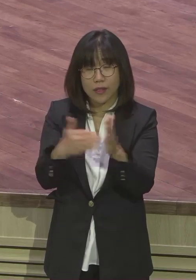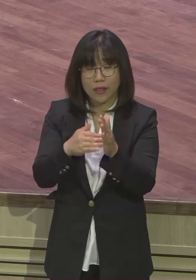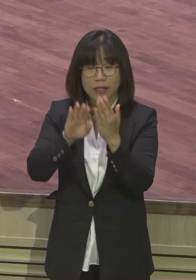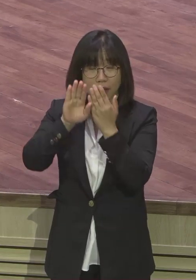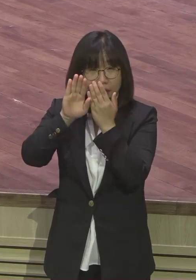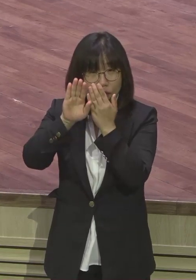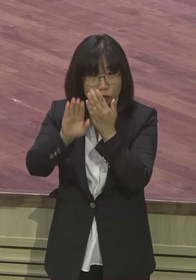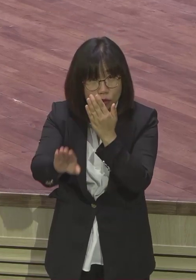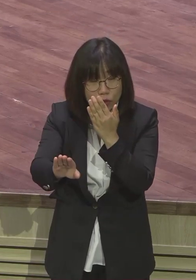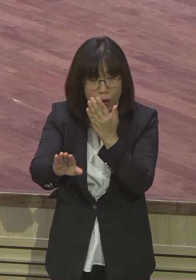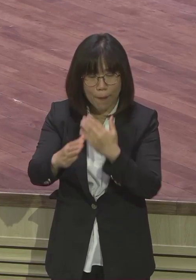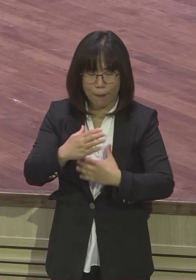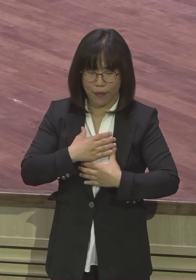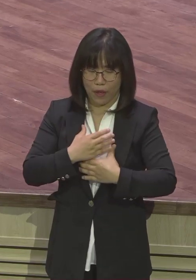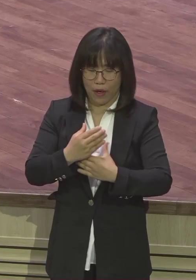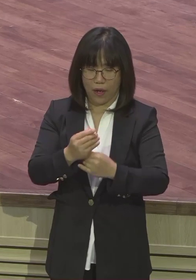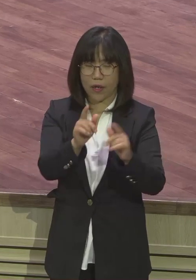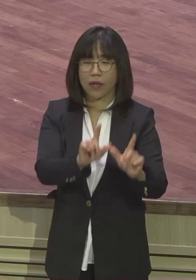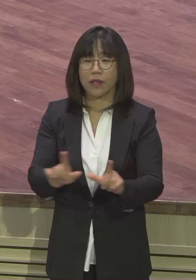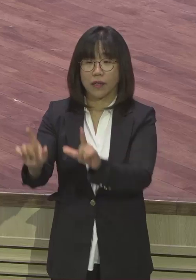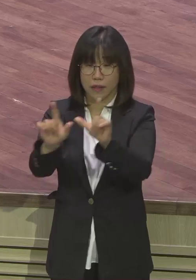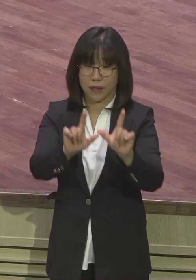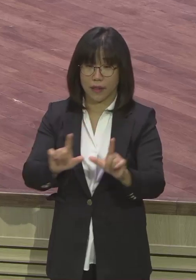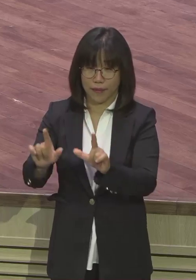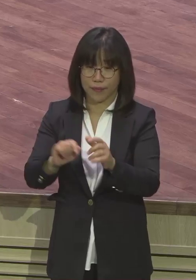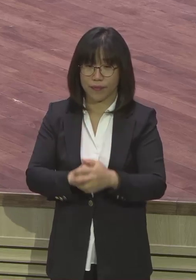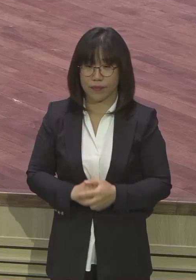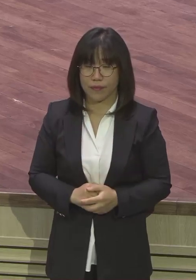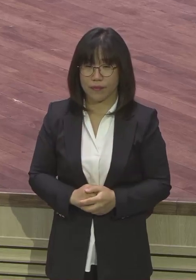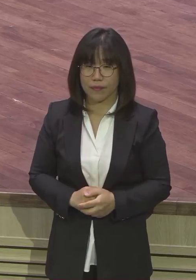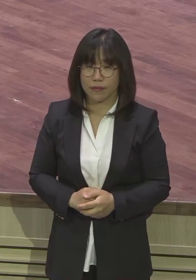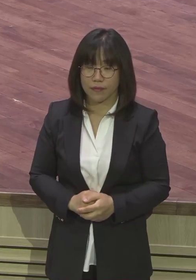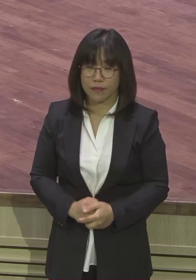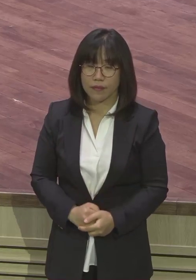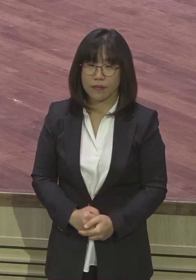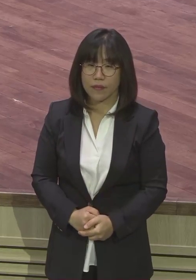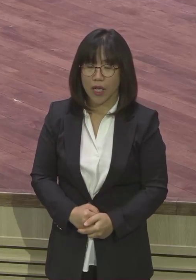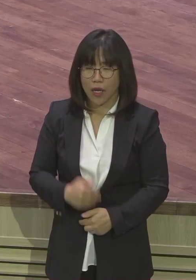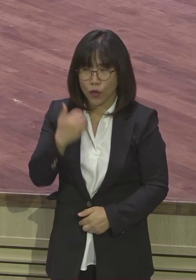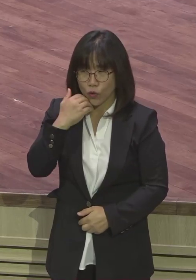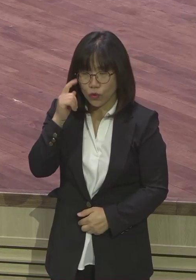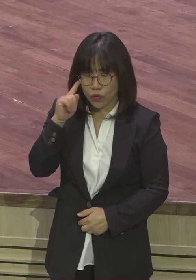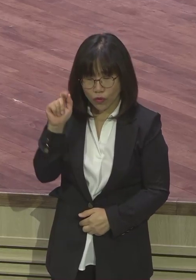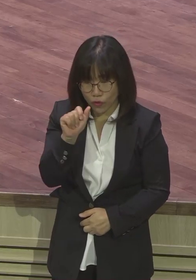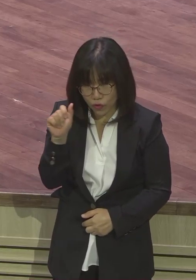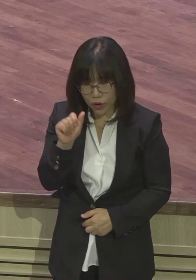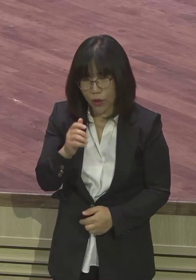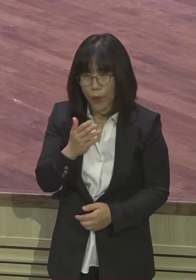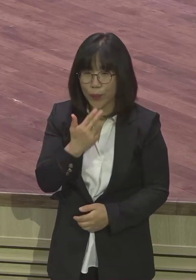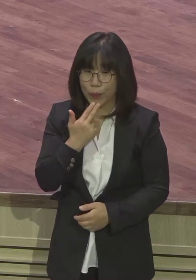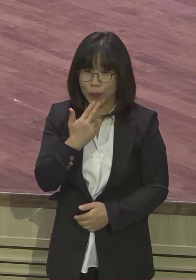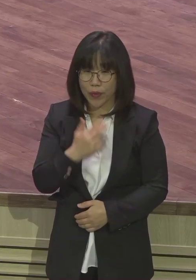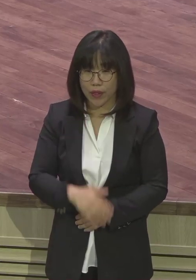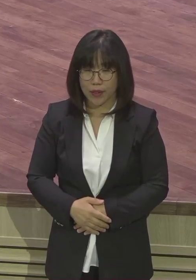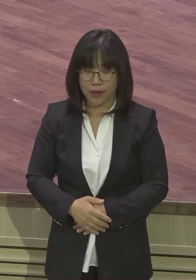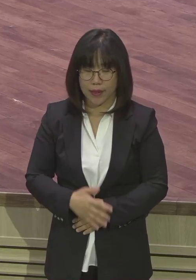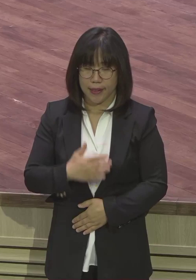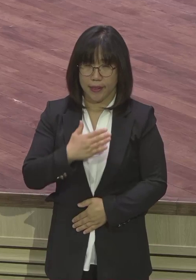약하게 살 걸 뭐 있습니까 뭐가 뭐가 무서웠어요 저는요 정말로 은혜 받고 성령 처음 하고